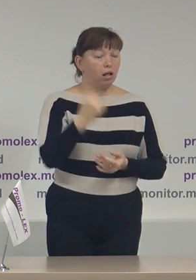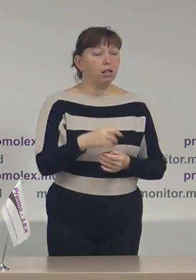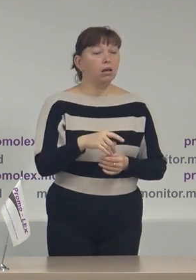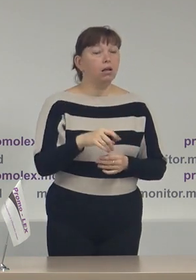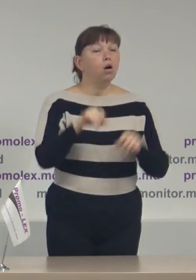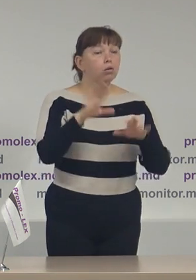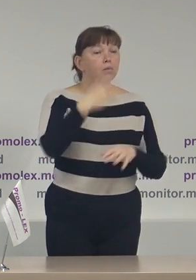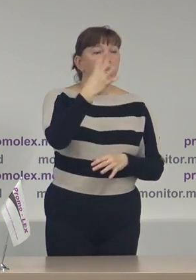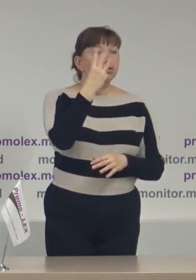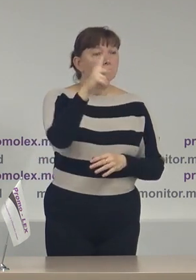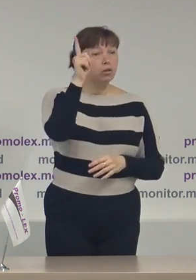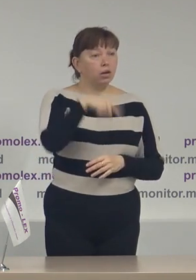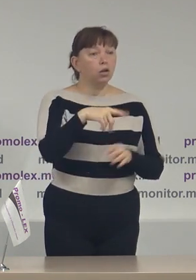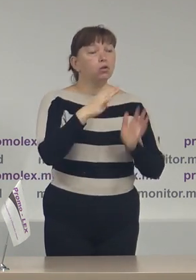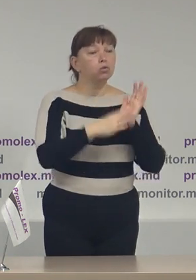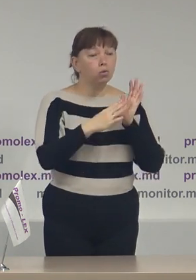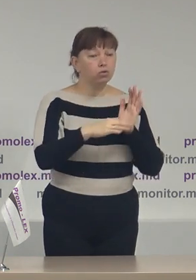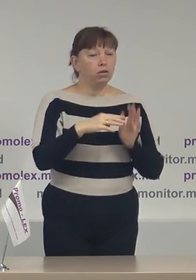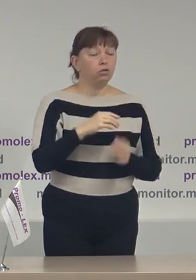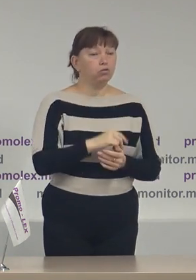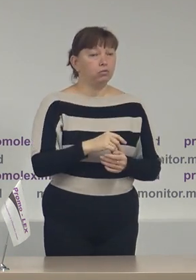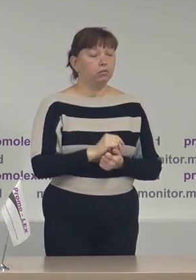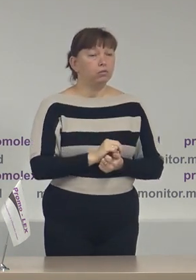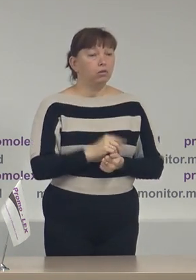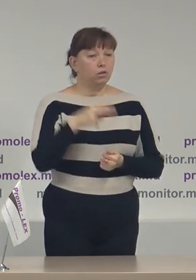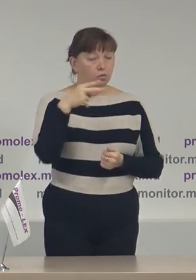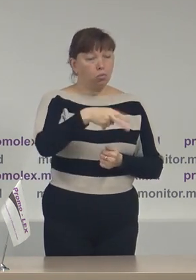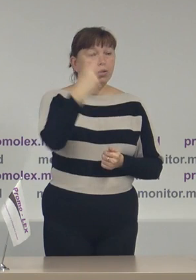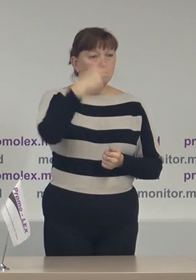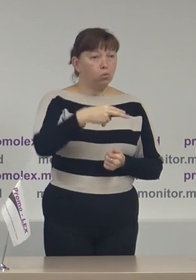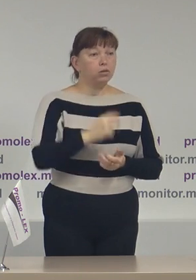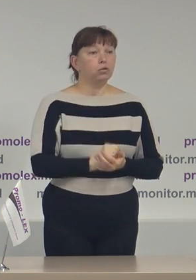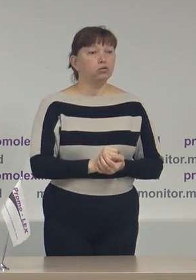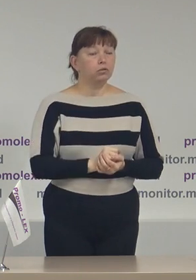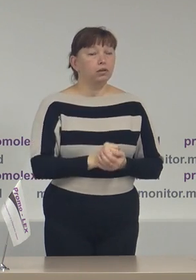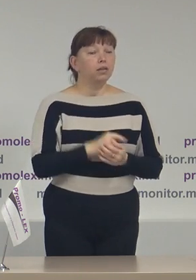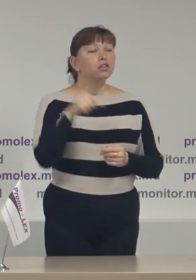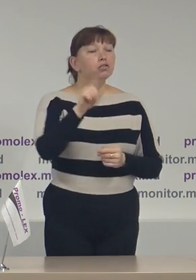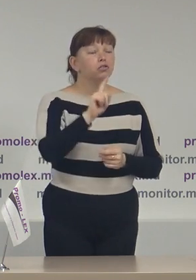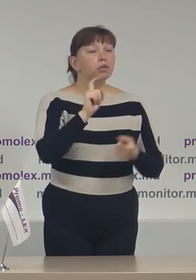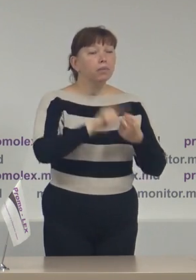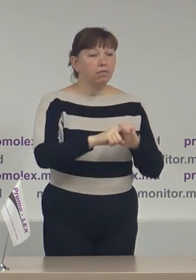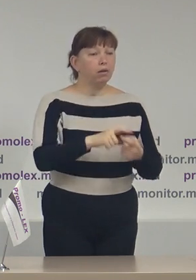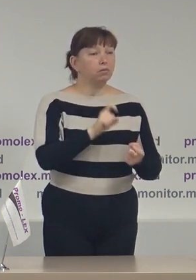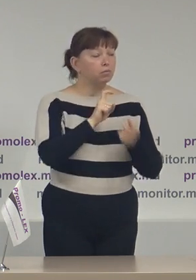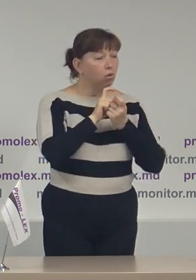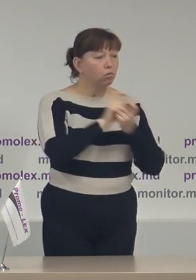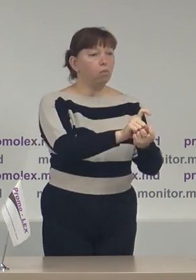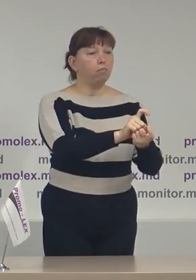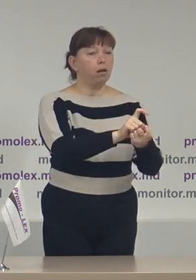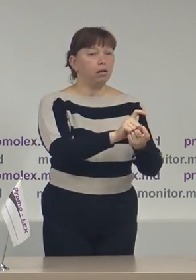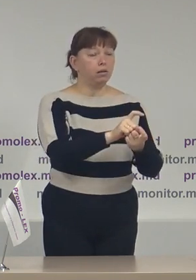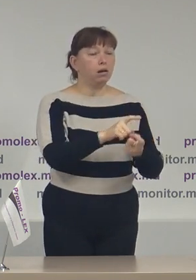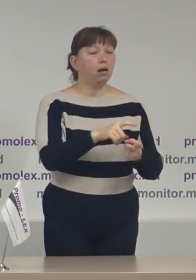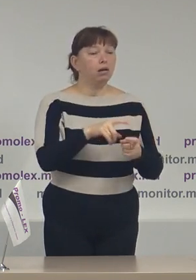hotărârii 4390 din 2010-2020 în ceea ce privește combaterea fenomenului de